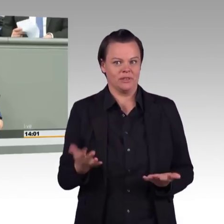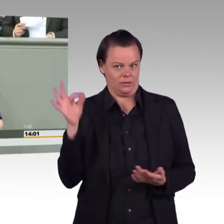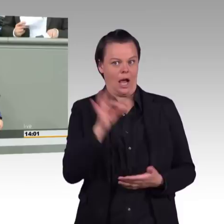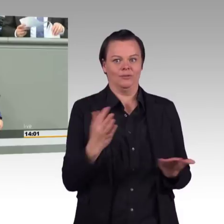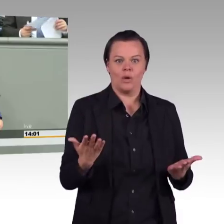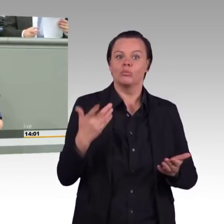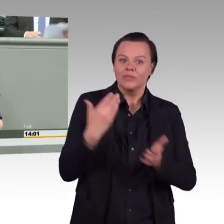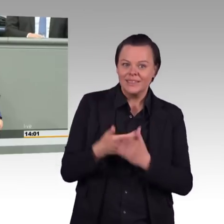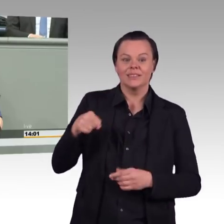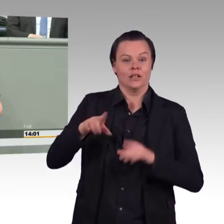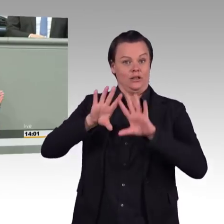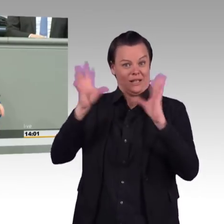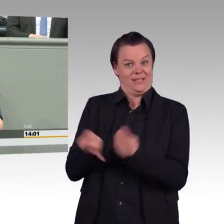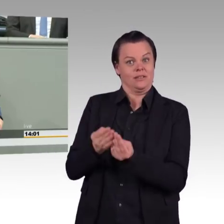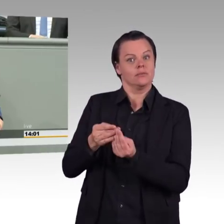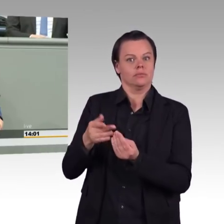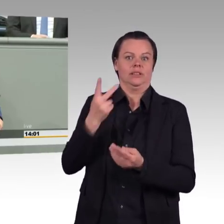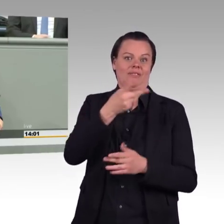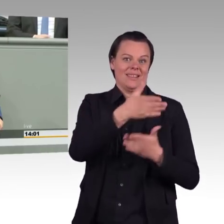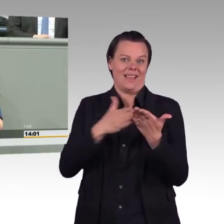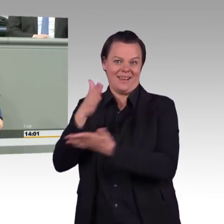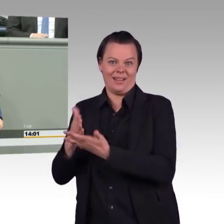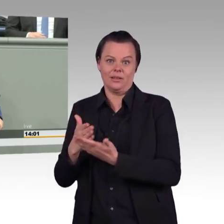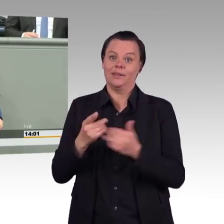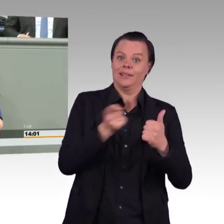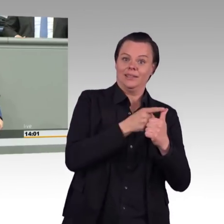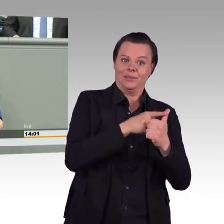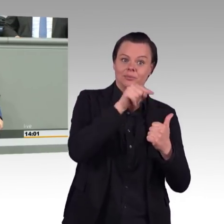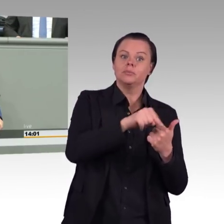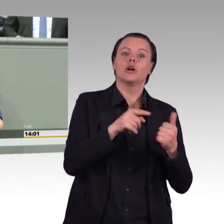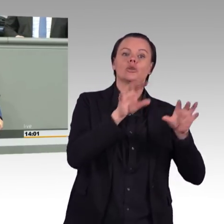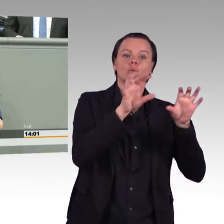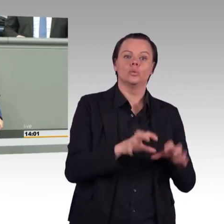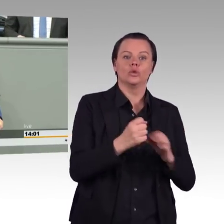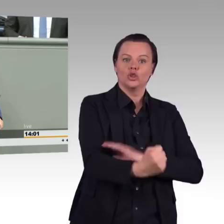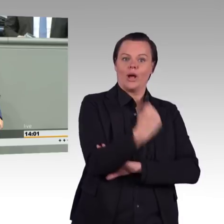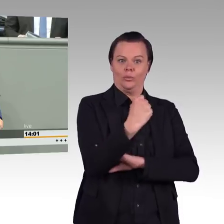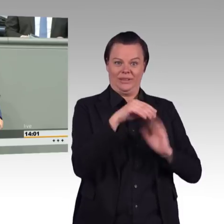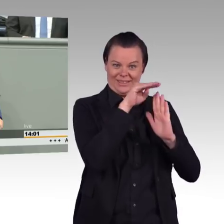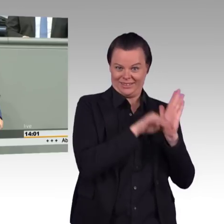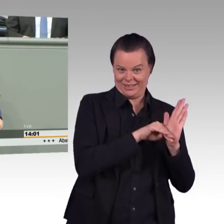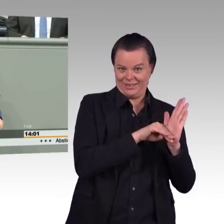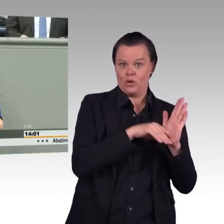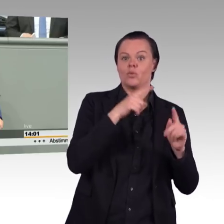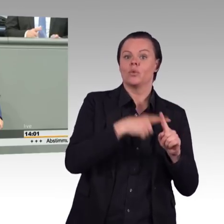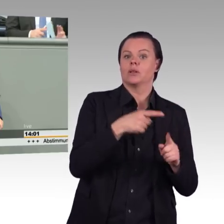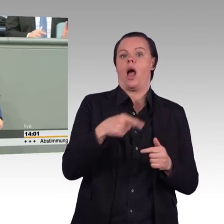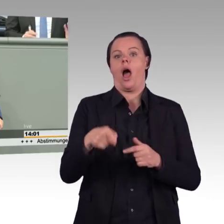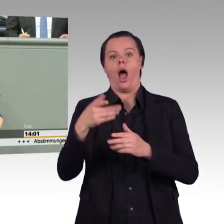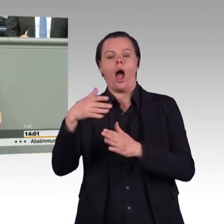steht drin, dass wir auch nochmal nicht 2038, sondern auch 2035 das gerne vorziehen können. Es steht aber auch drin, dass